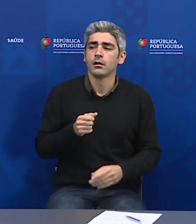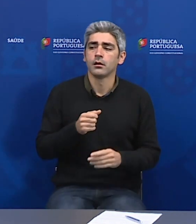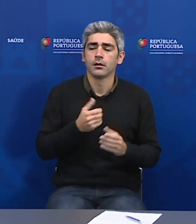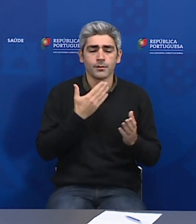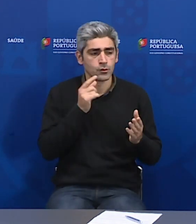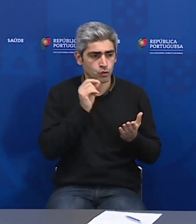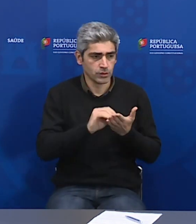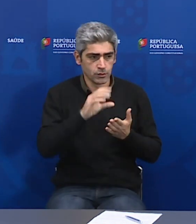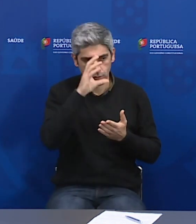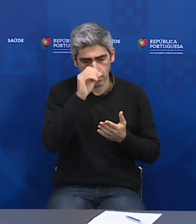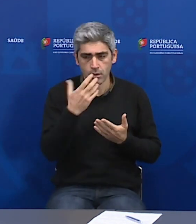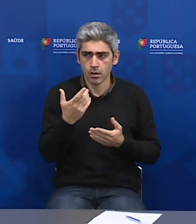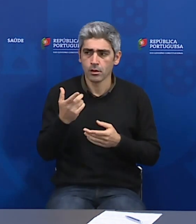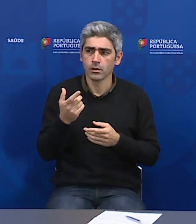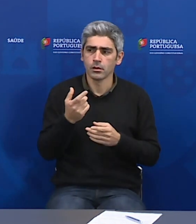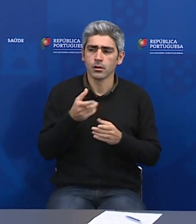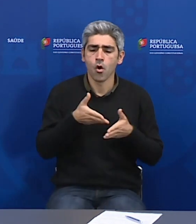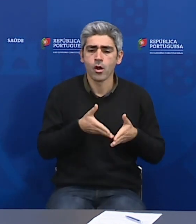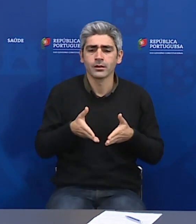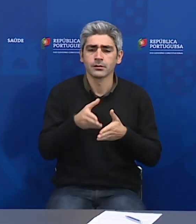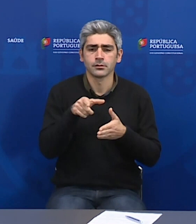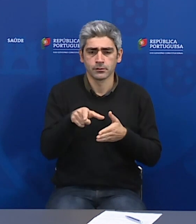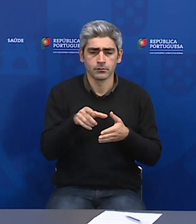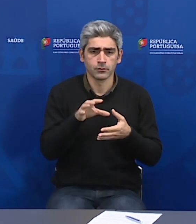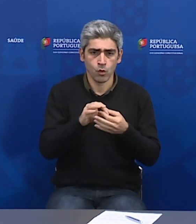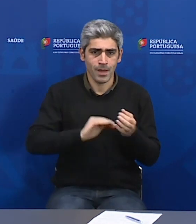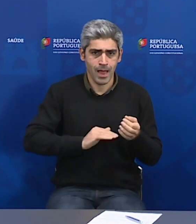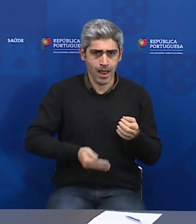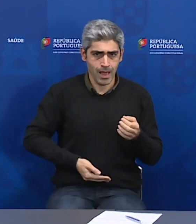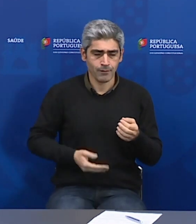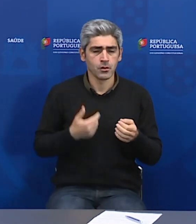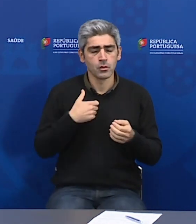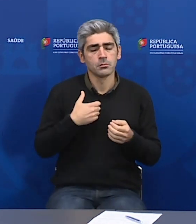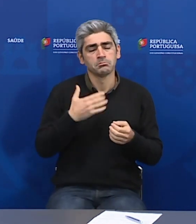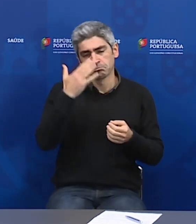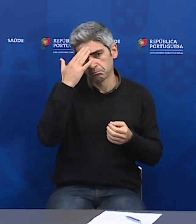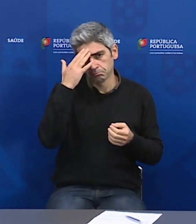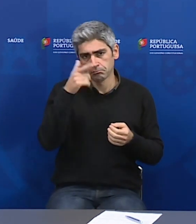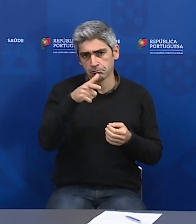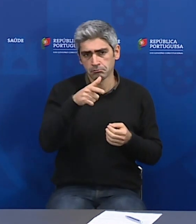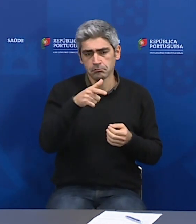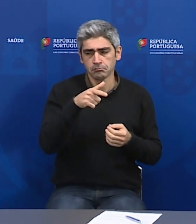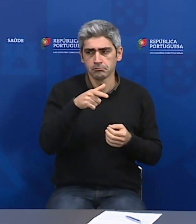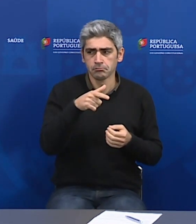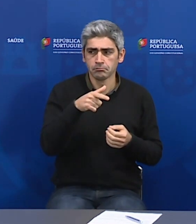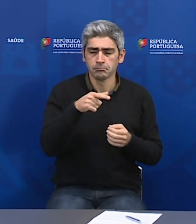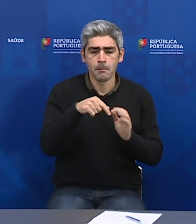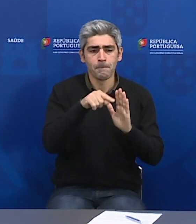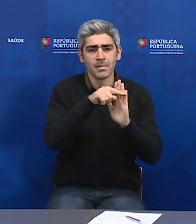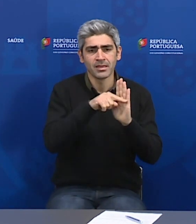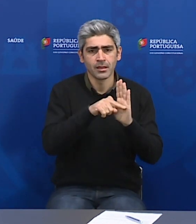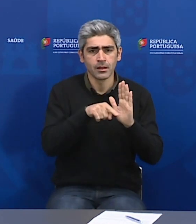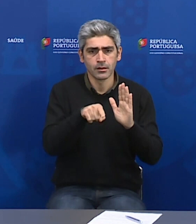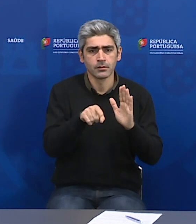Nós estamos a analisar isso e vamos emitir uma orientação sobre grávidas. Eu tenho a impressão que isso será uma medida